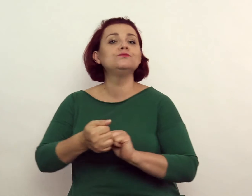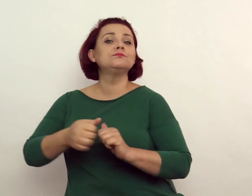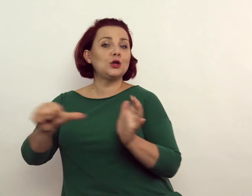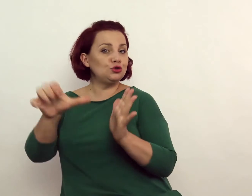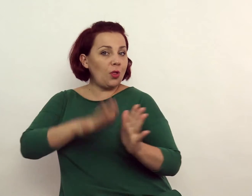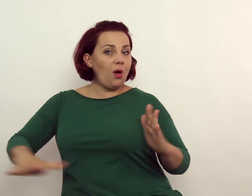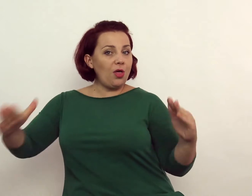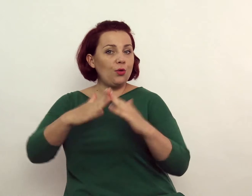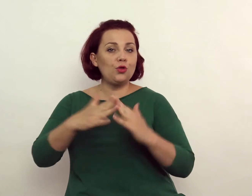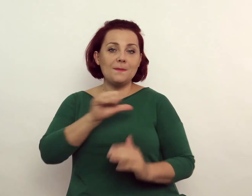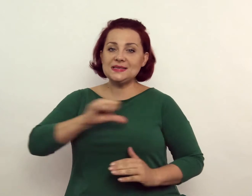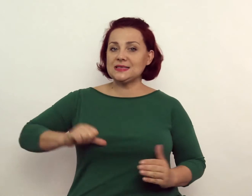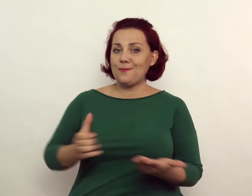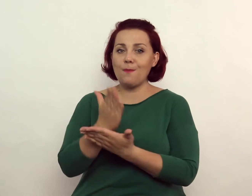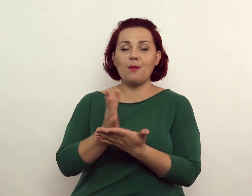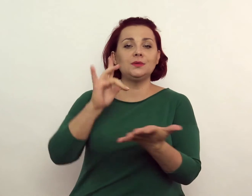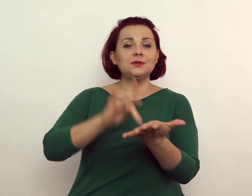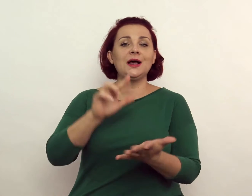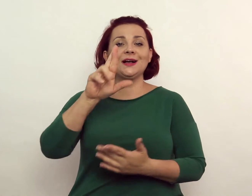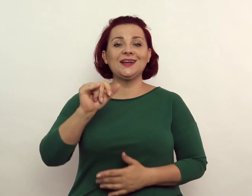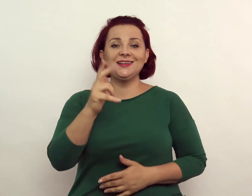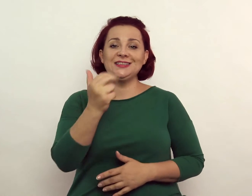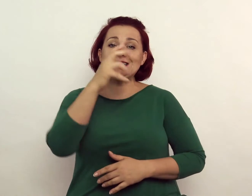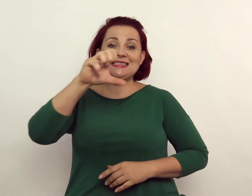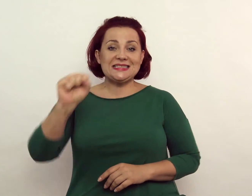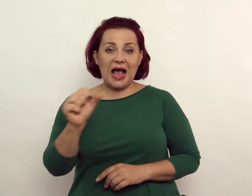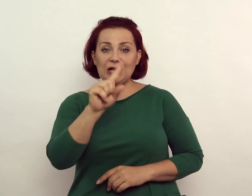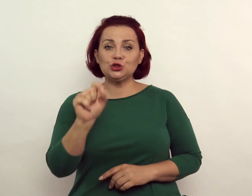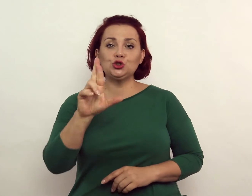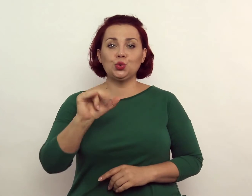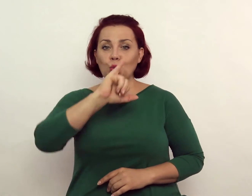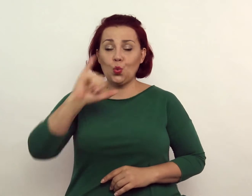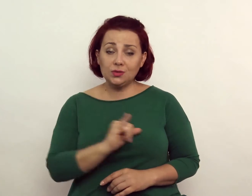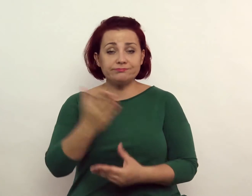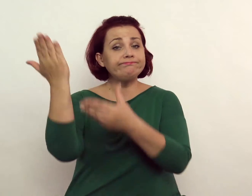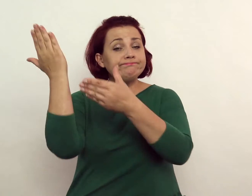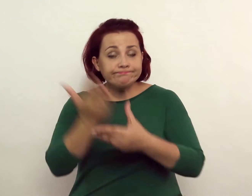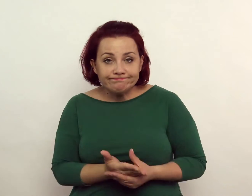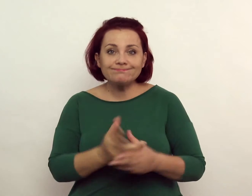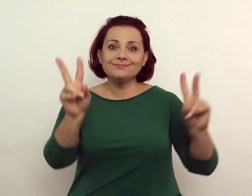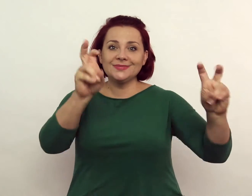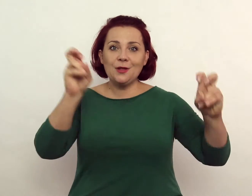i Środowiskowy Dom Samopomocy w Krynicy Zdroju zapraszają na